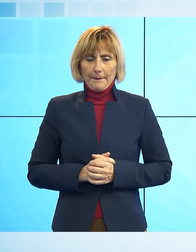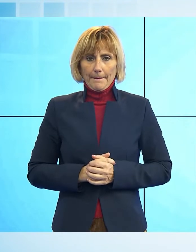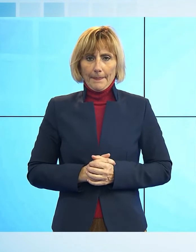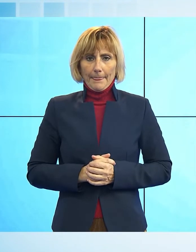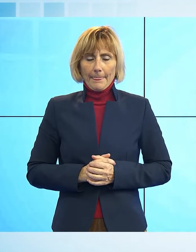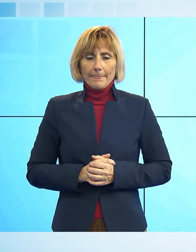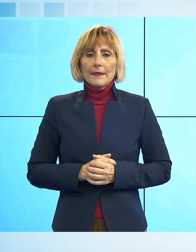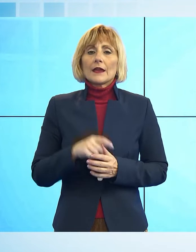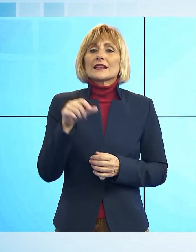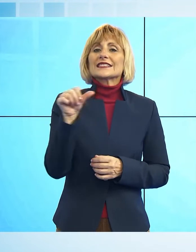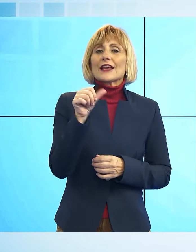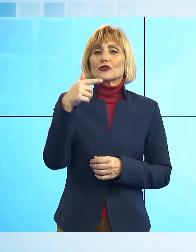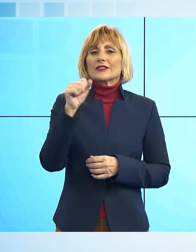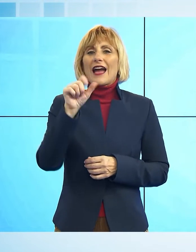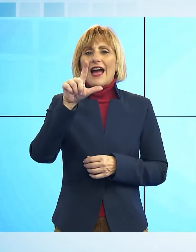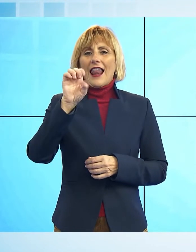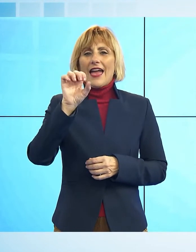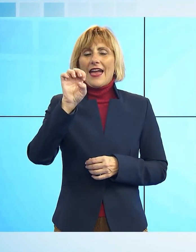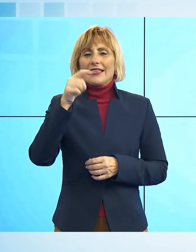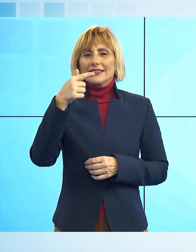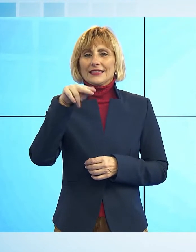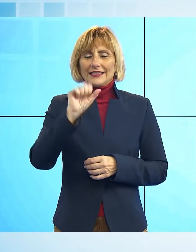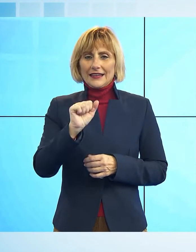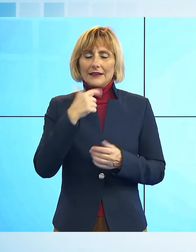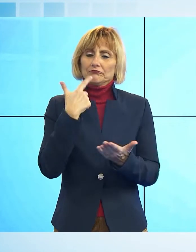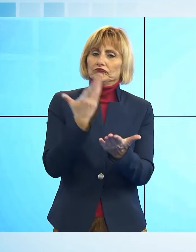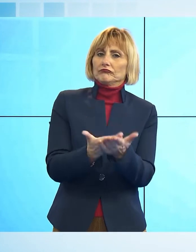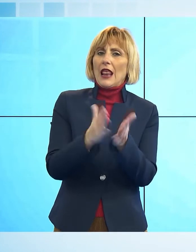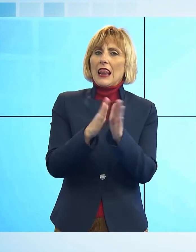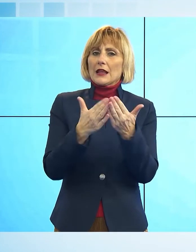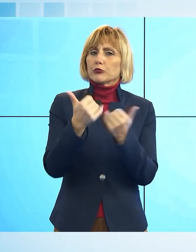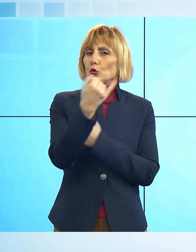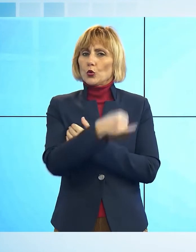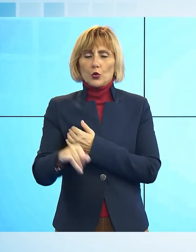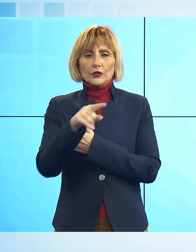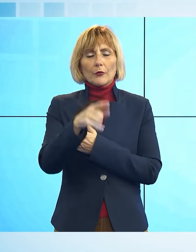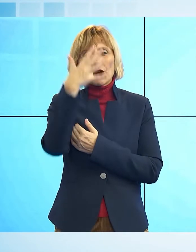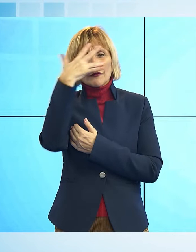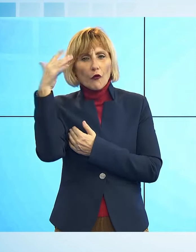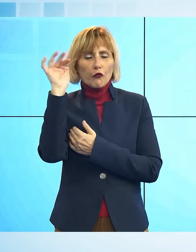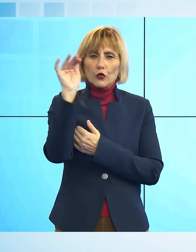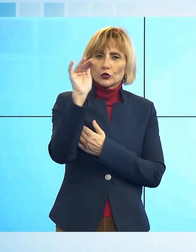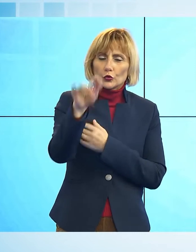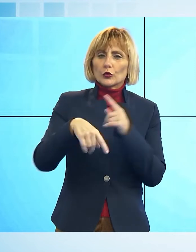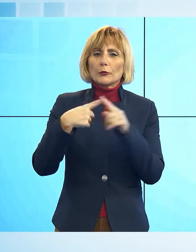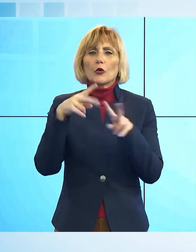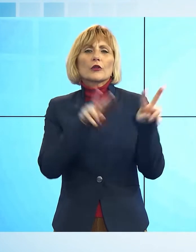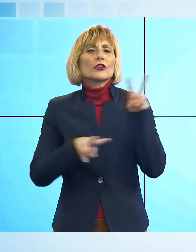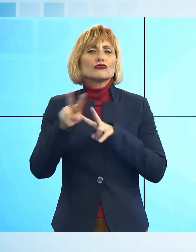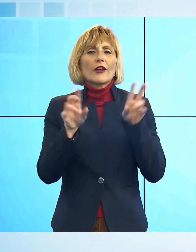Sergio Talenti presenta il suo ultimo libro, Una riflessione a cuore aperto sul futuro e la ricerca della libertà.